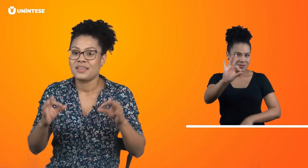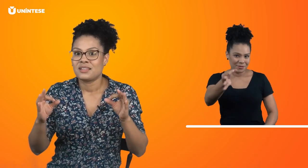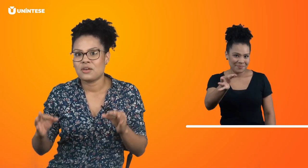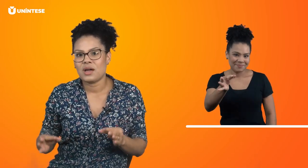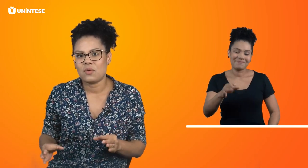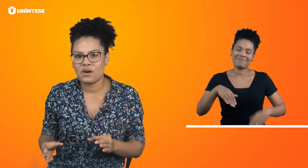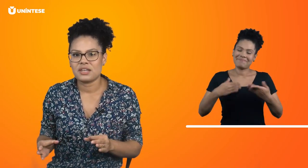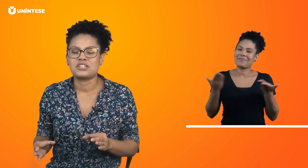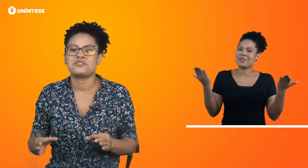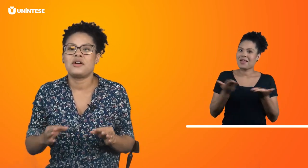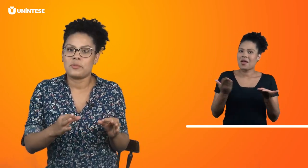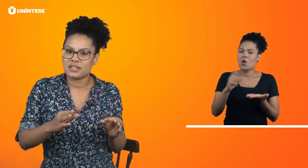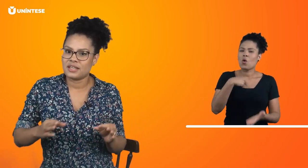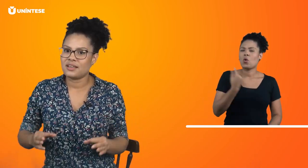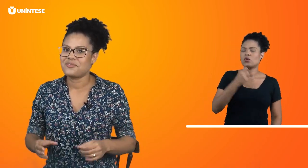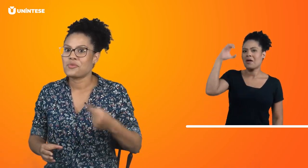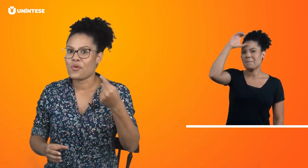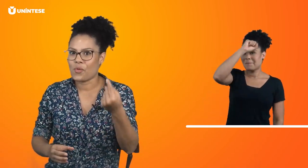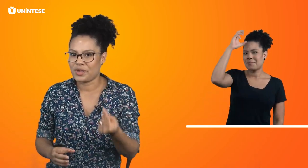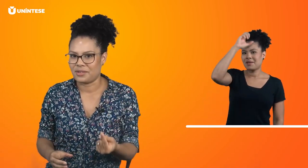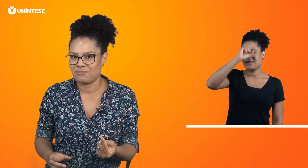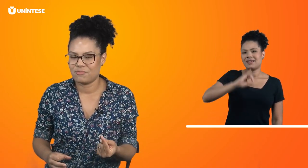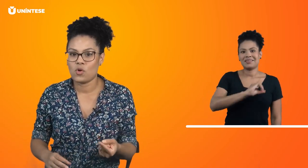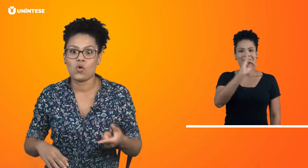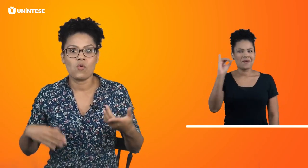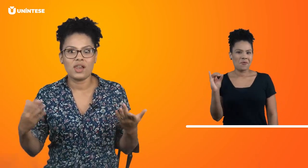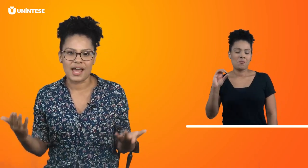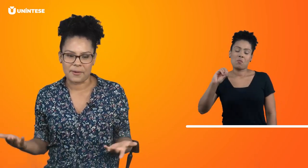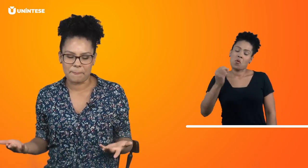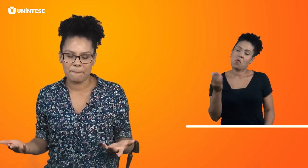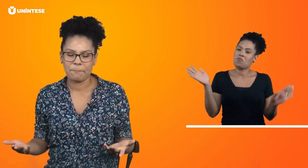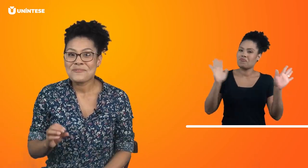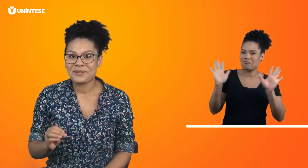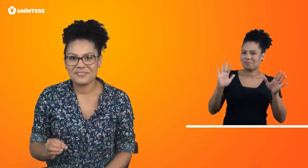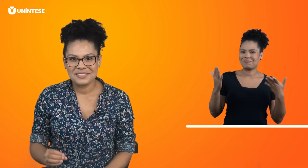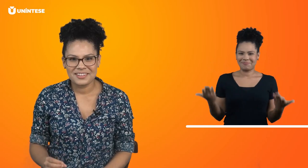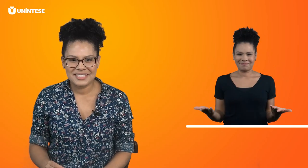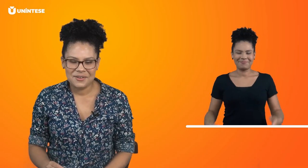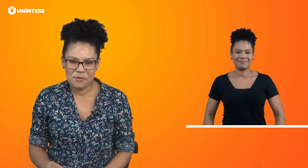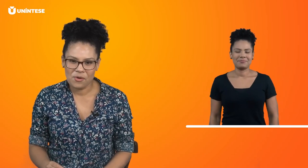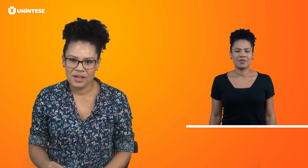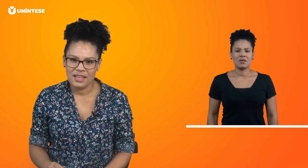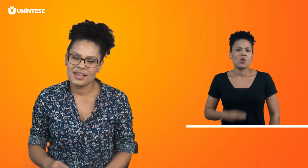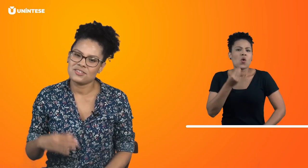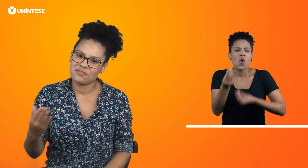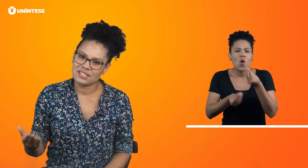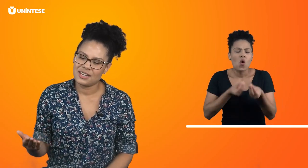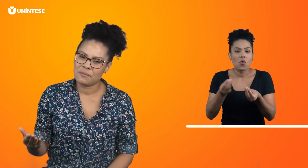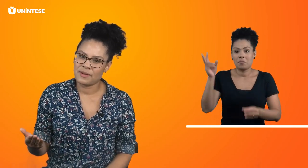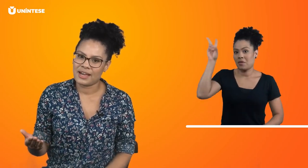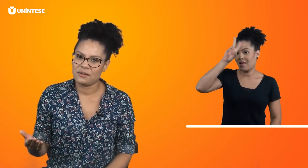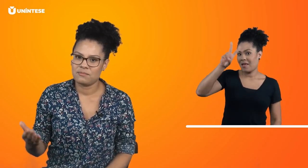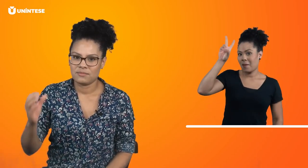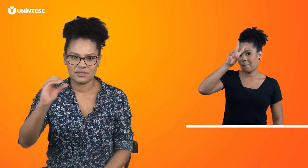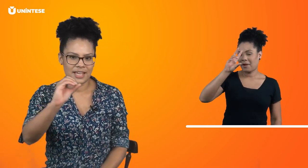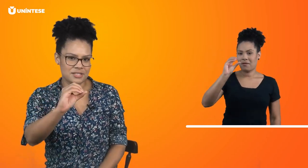Então agora a gente vai aprender o oi ou o olá. Pra você fazer o oi, é só você lembrar dessa